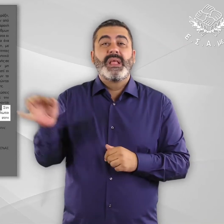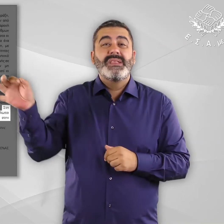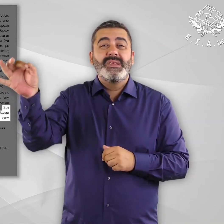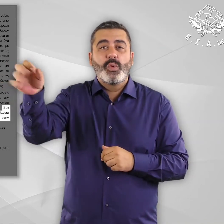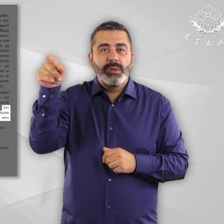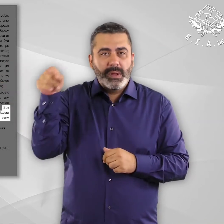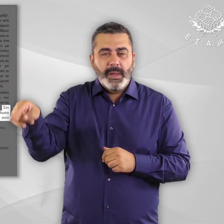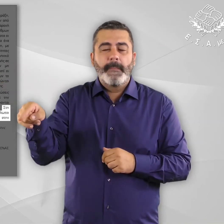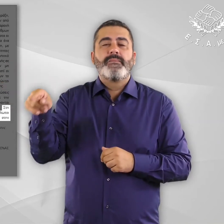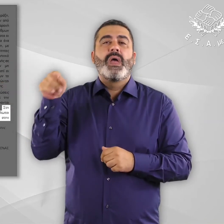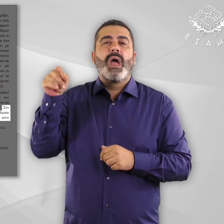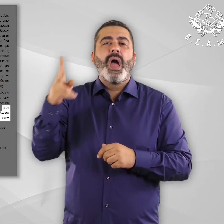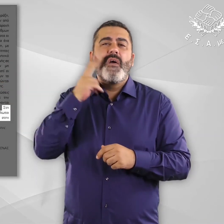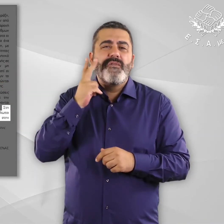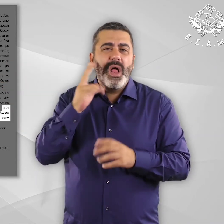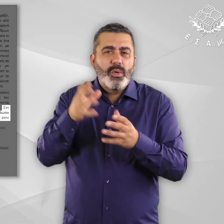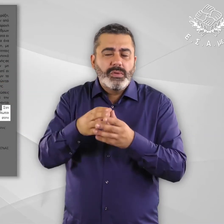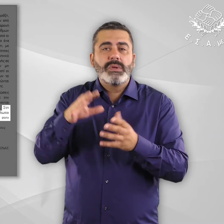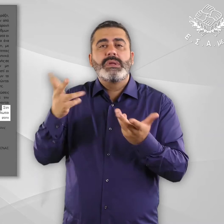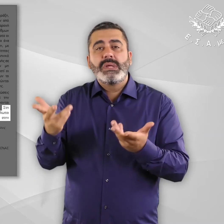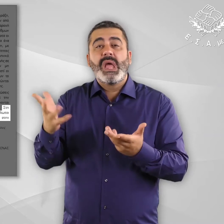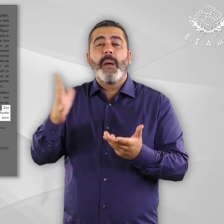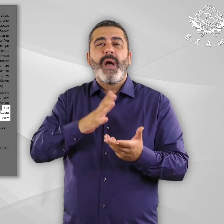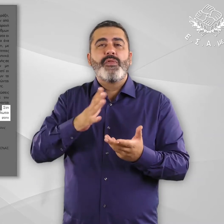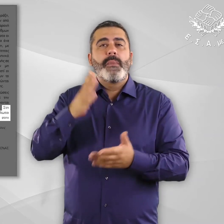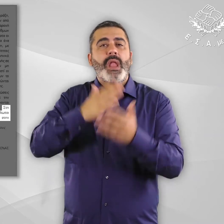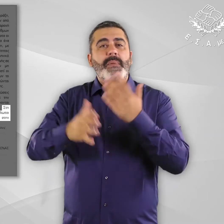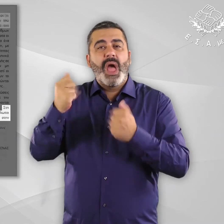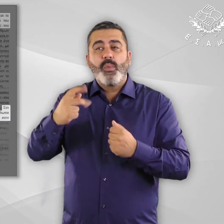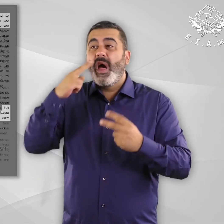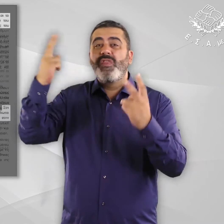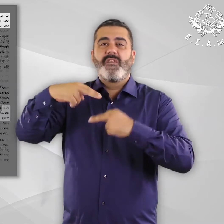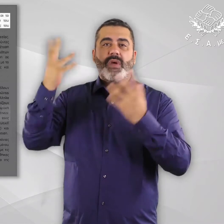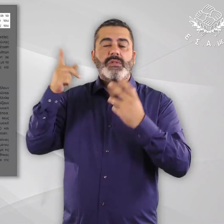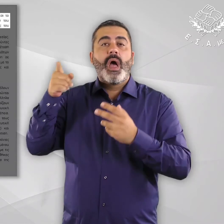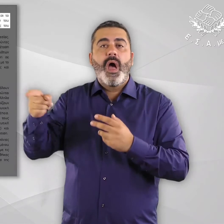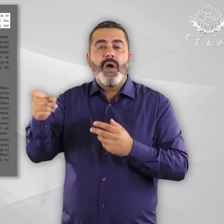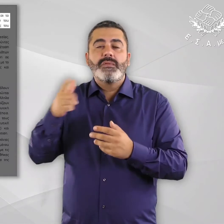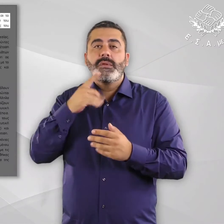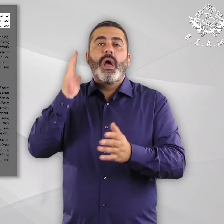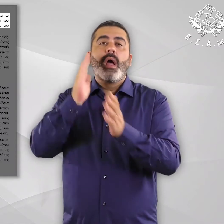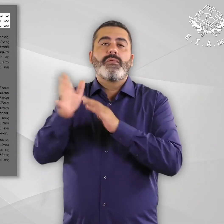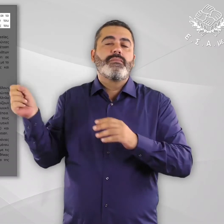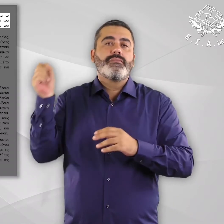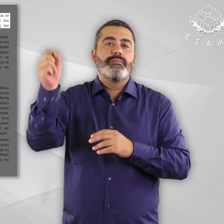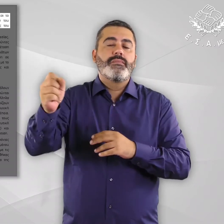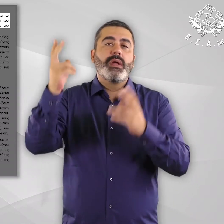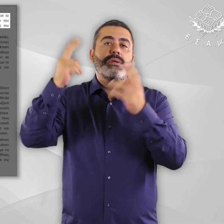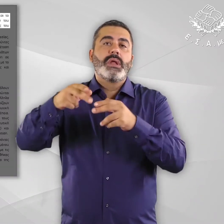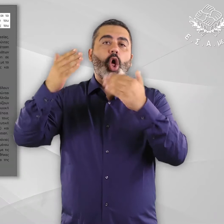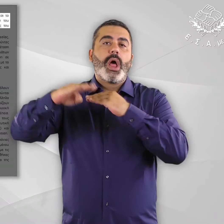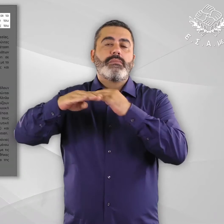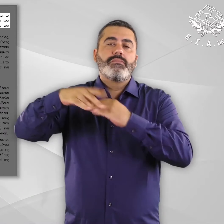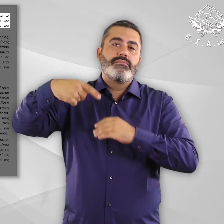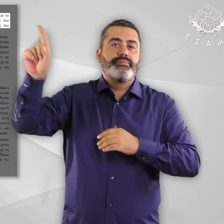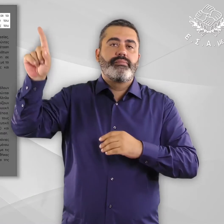πολλοί ετούντες, μεταξύ των οποίων ευάλωτοι και ετούντες με μη εμφανή αναπηρία, οδηγούνται στην ταχύριθμη διαδικασία συνόρων